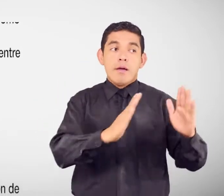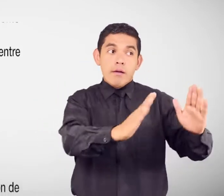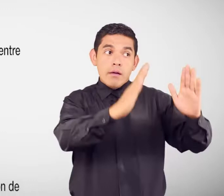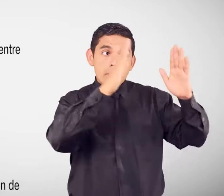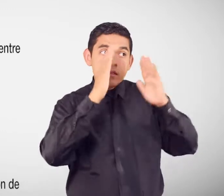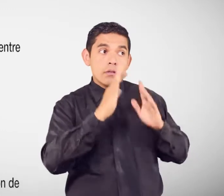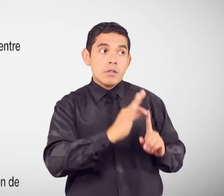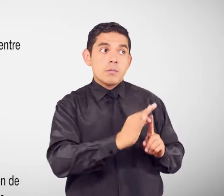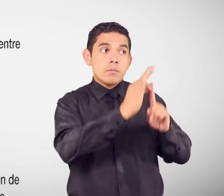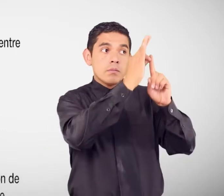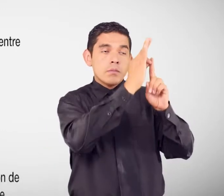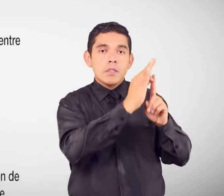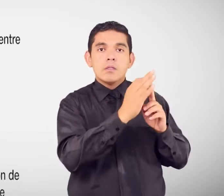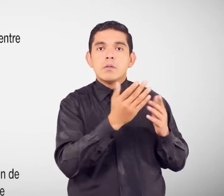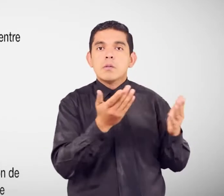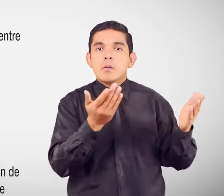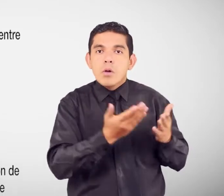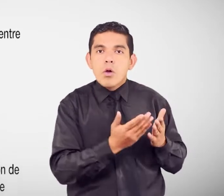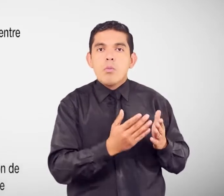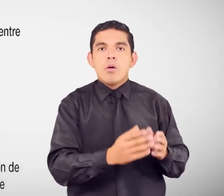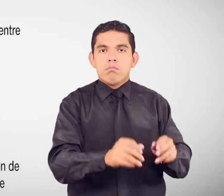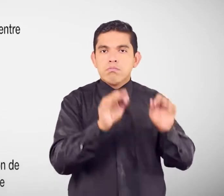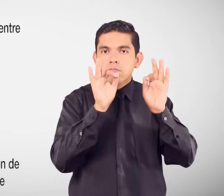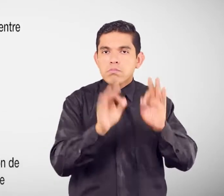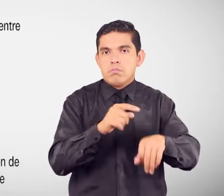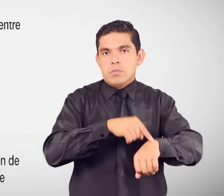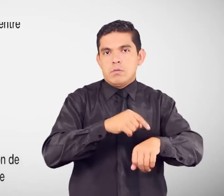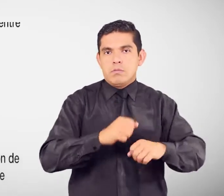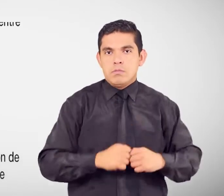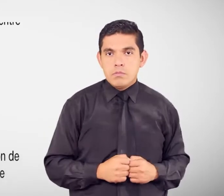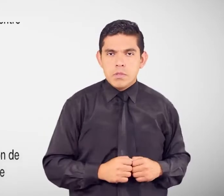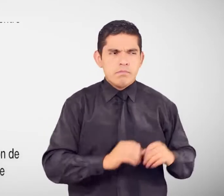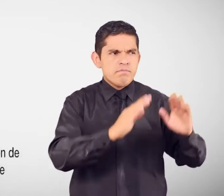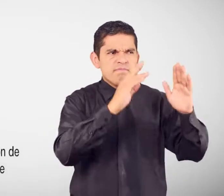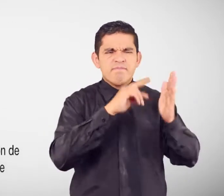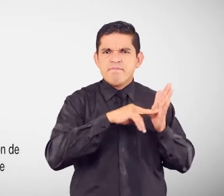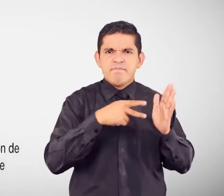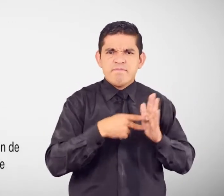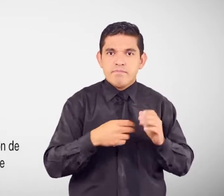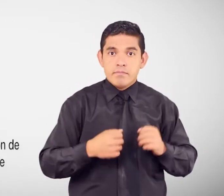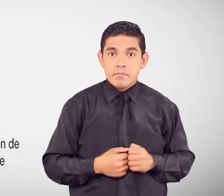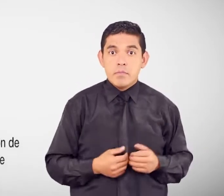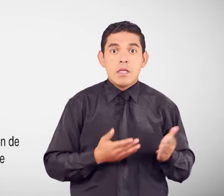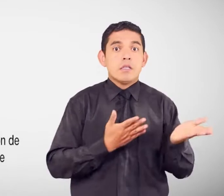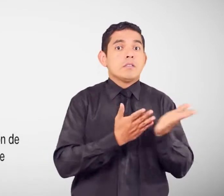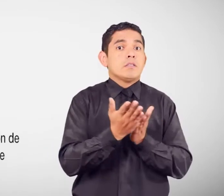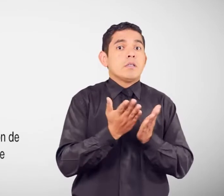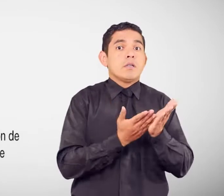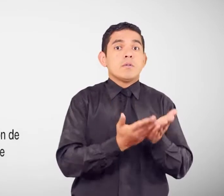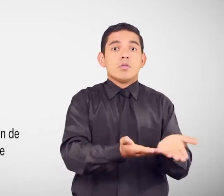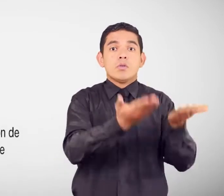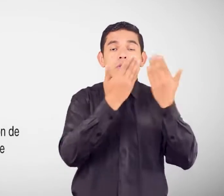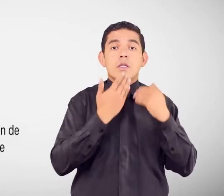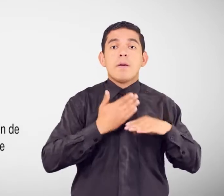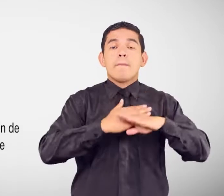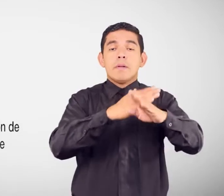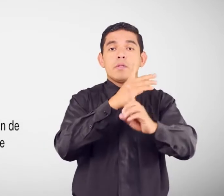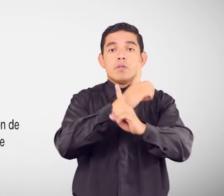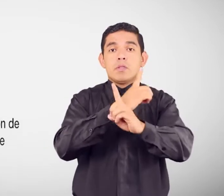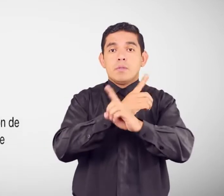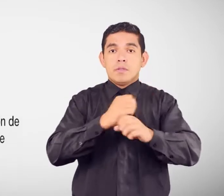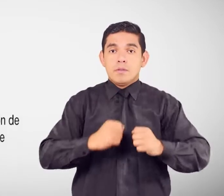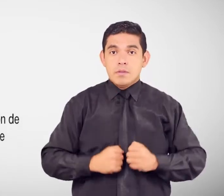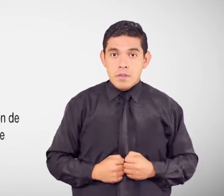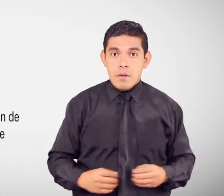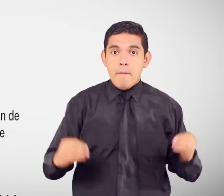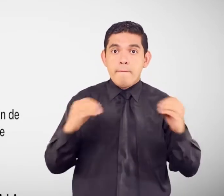Adecuada Y oportuna ¿En qué consiste? Es un servicio Orientado a la prevención De discapacidades Atención